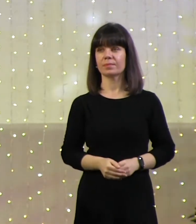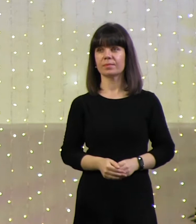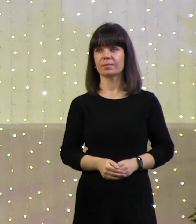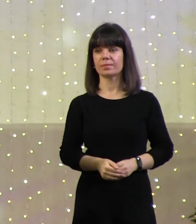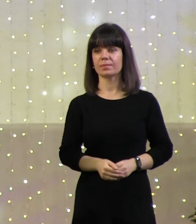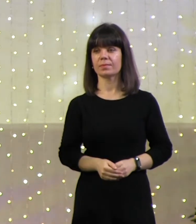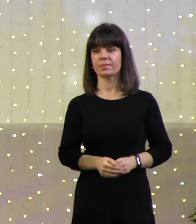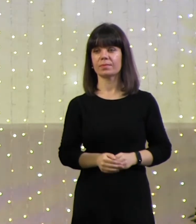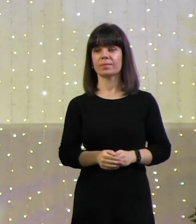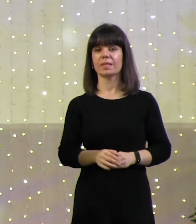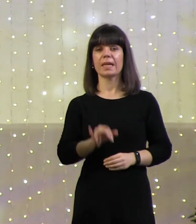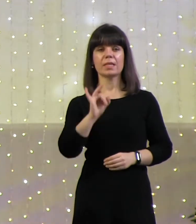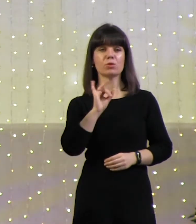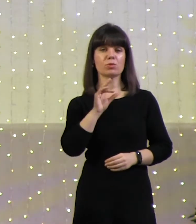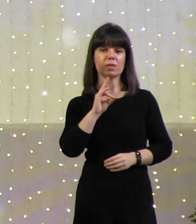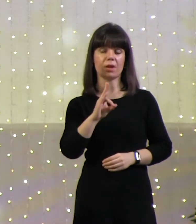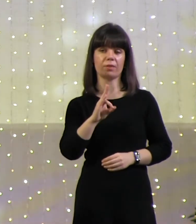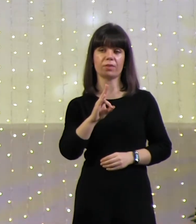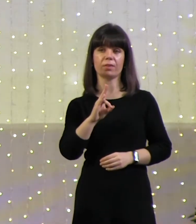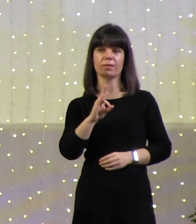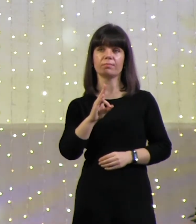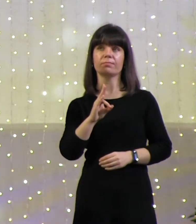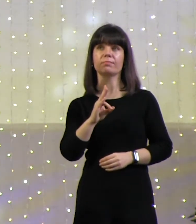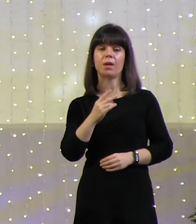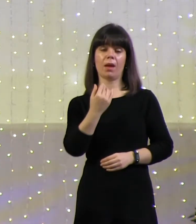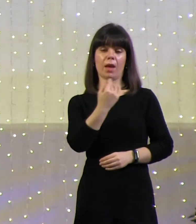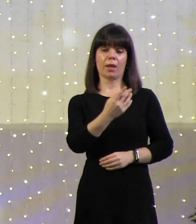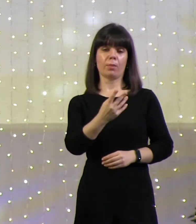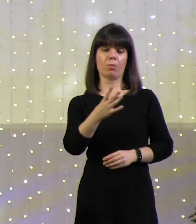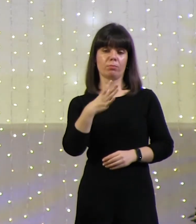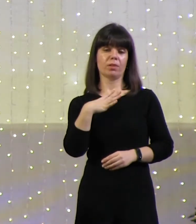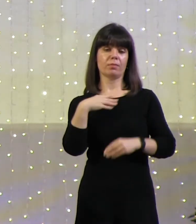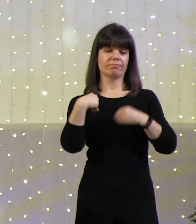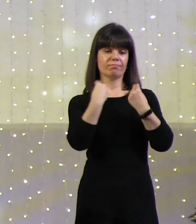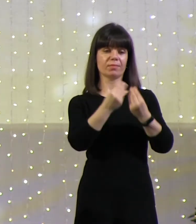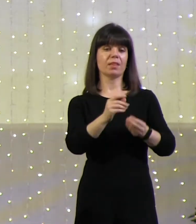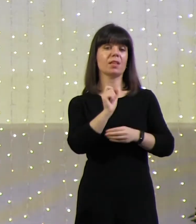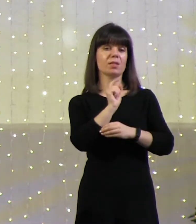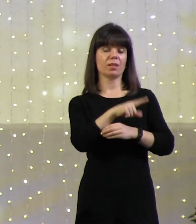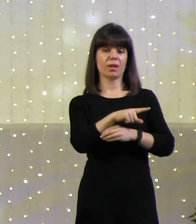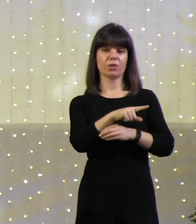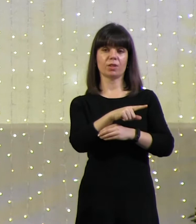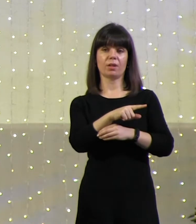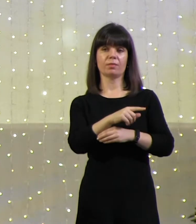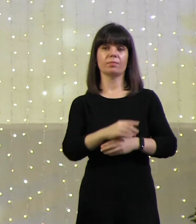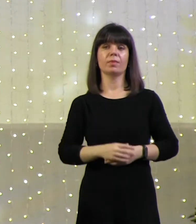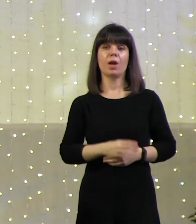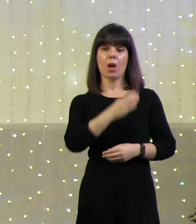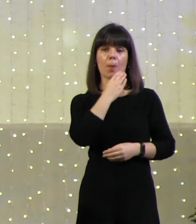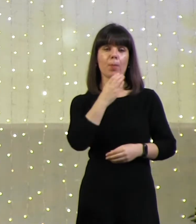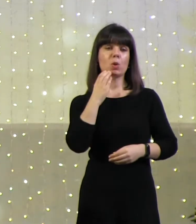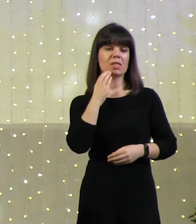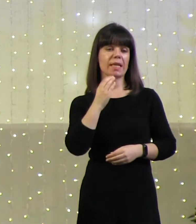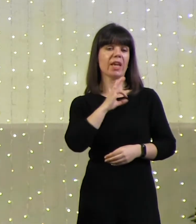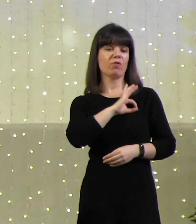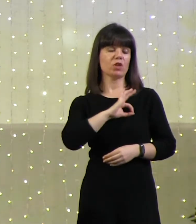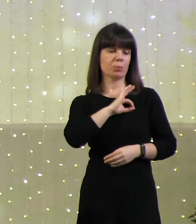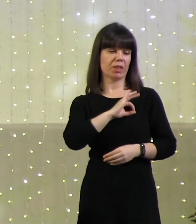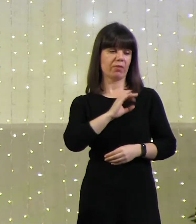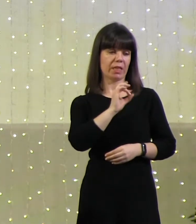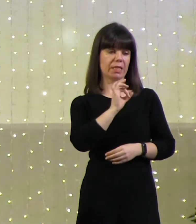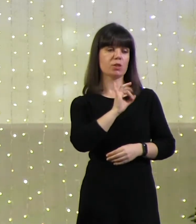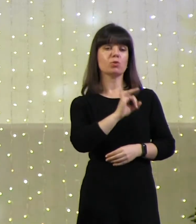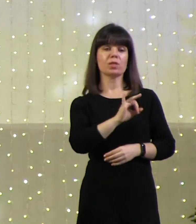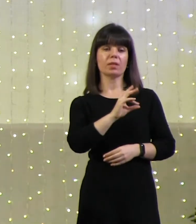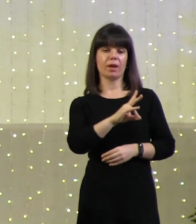Иисус Навин, ему была дана невероятная задача. Он был воспитанником Моисея. И ему